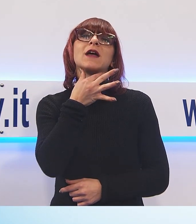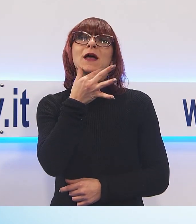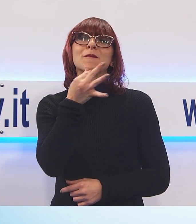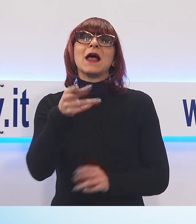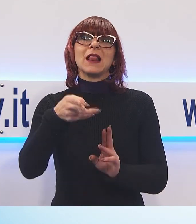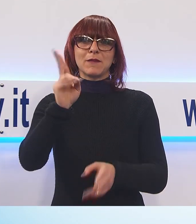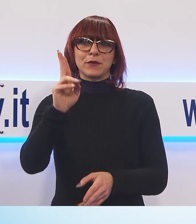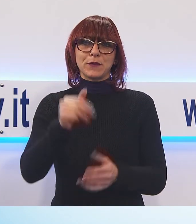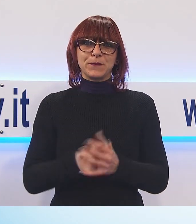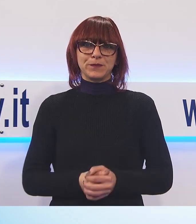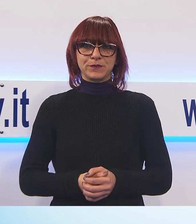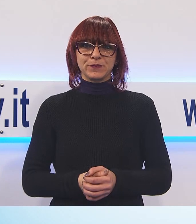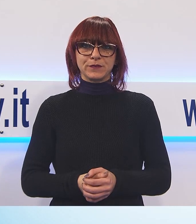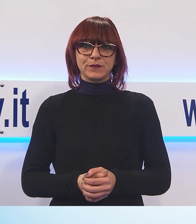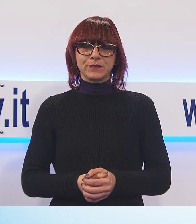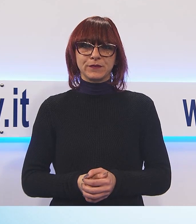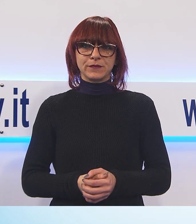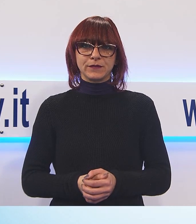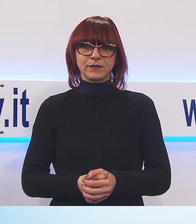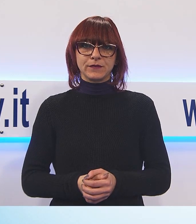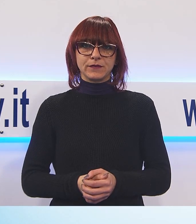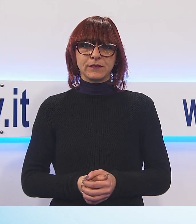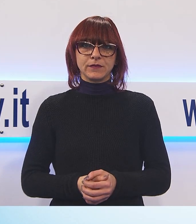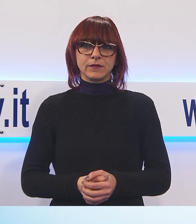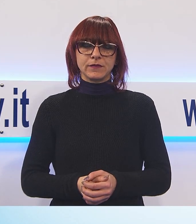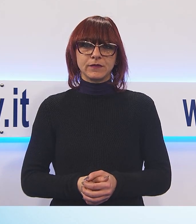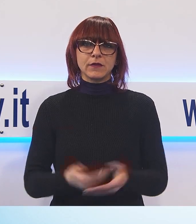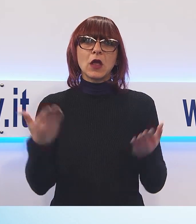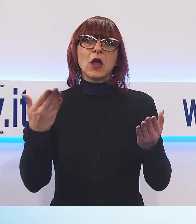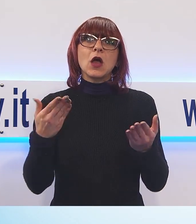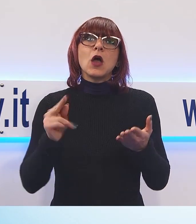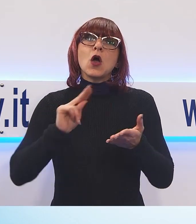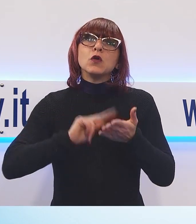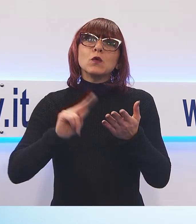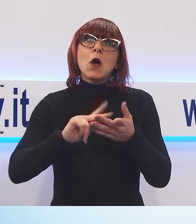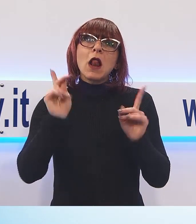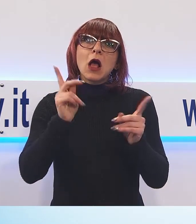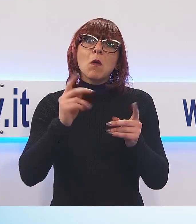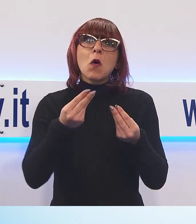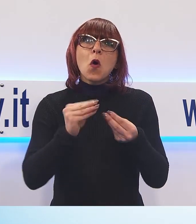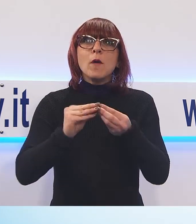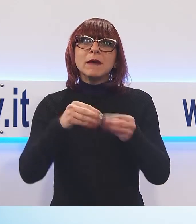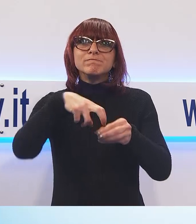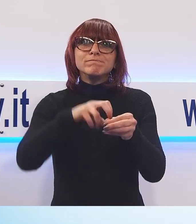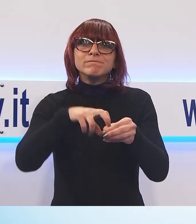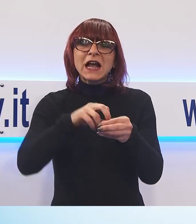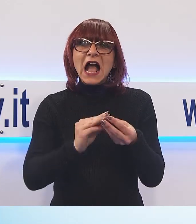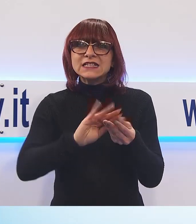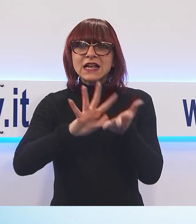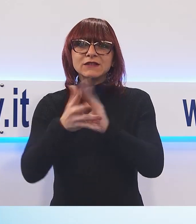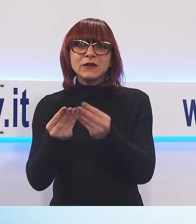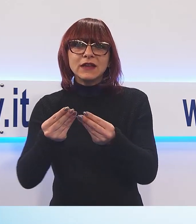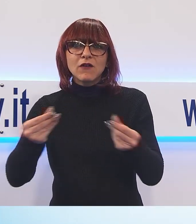A scuola di battitura delle castagne sulla montagna barghigiana È in corso in queste settimane anche nella